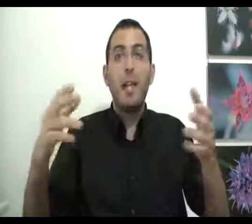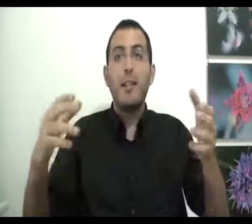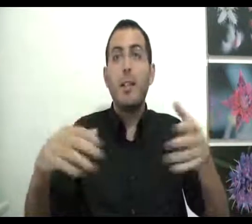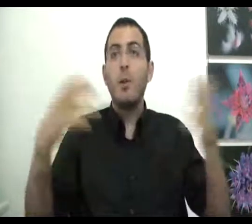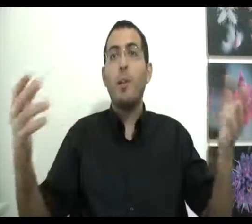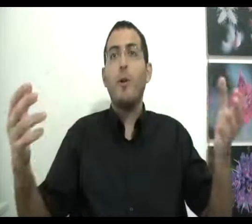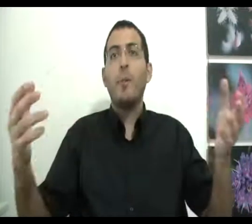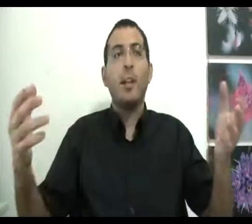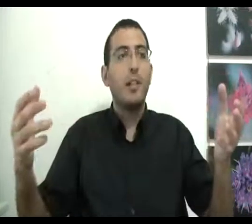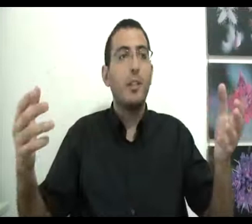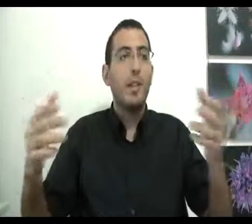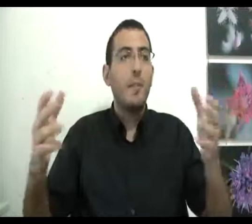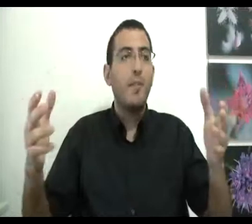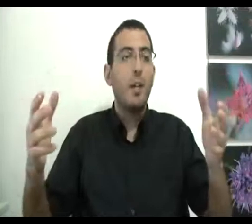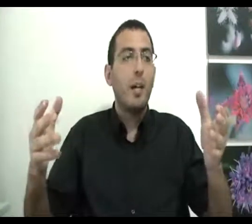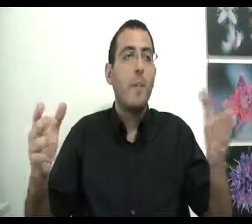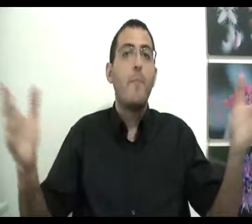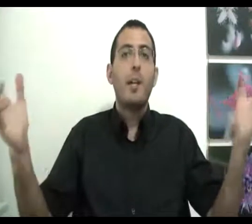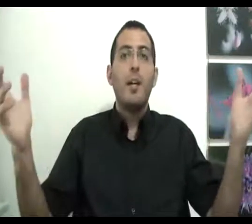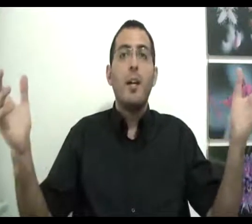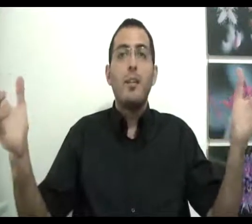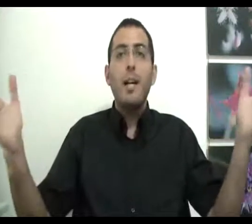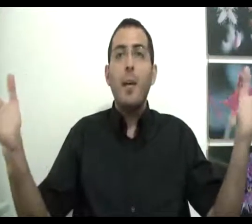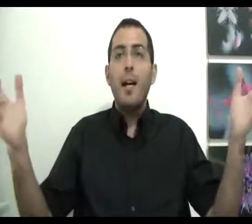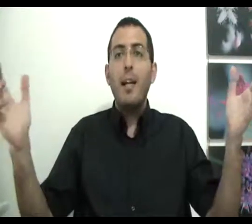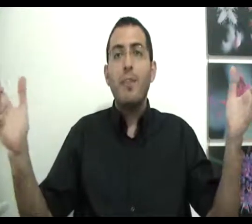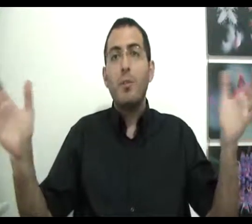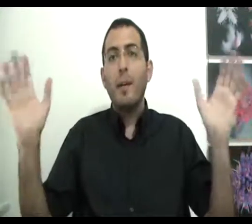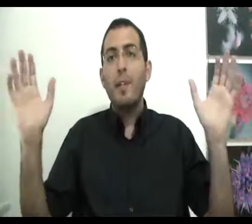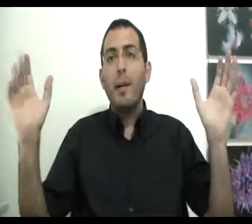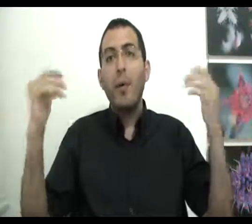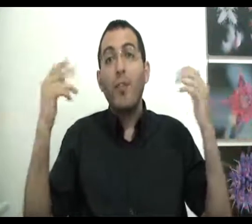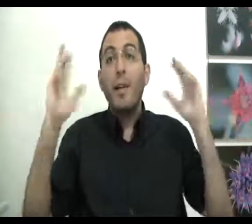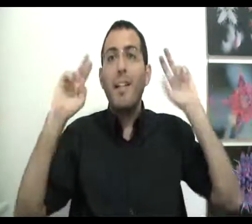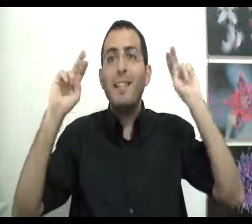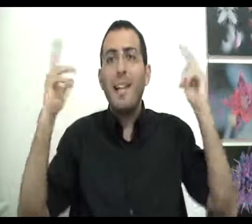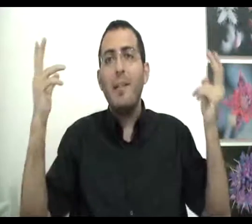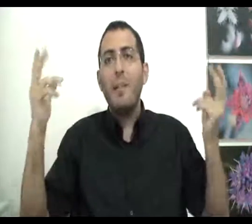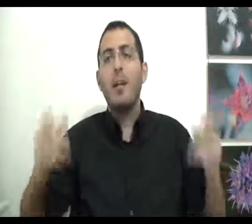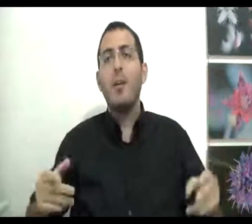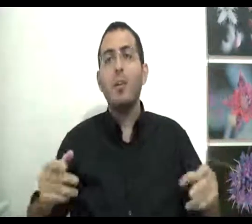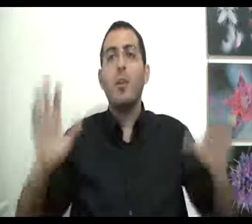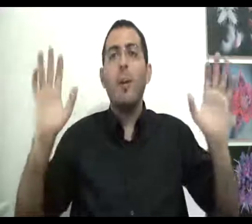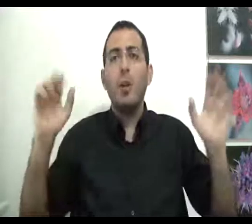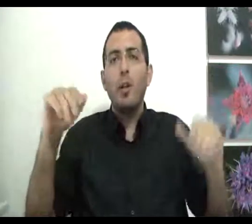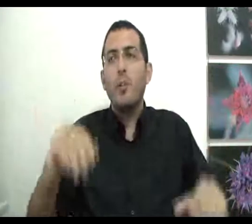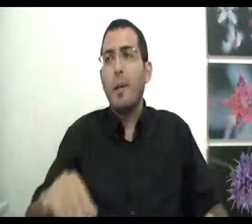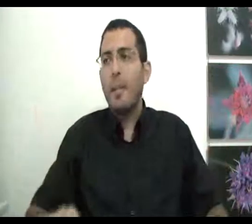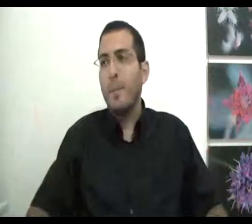ילד קטן מכל דבר הוא מתרגש אבל אדם מבוגר, זהו הלך הלך, הוא כבר התבגר הוא כבר קיבל שכל במרכאות שגורם לו לא לליהנות בחיים